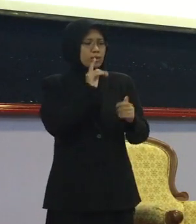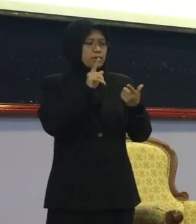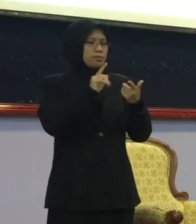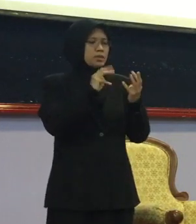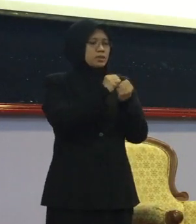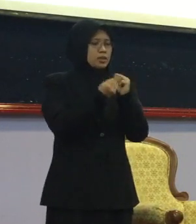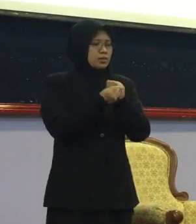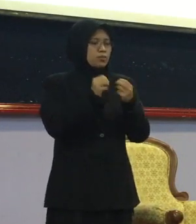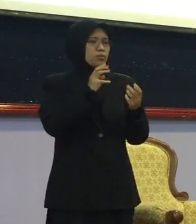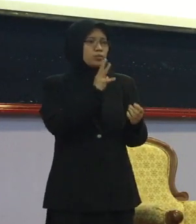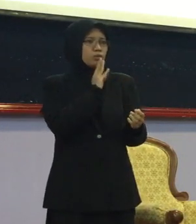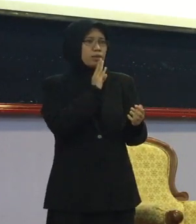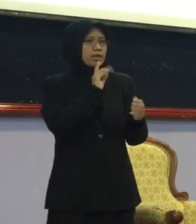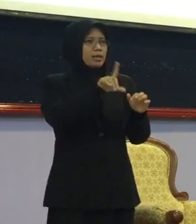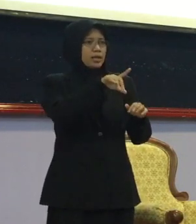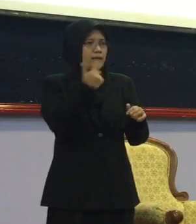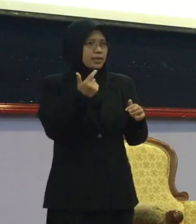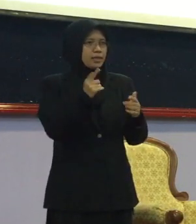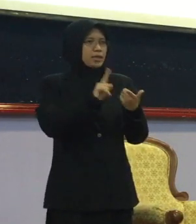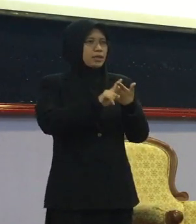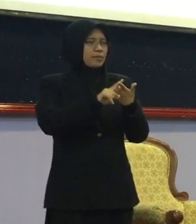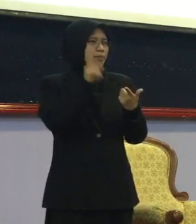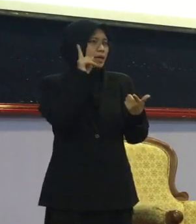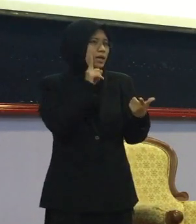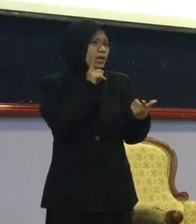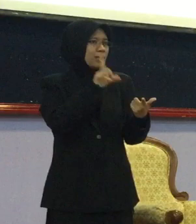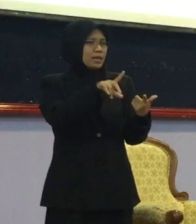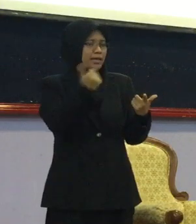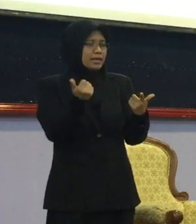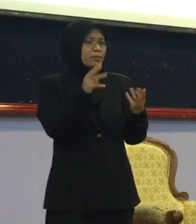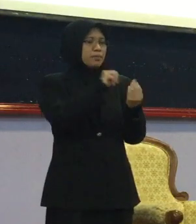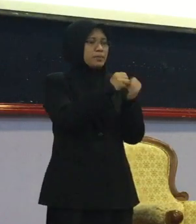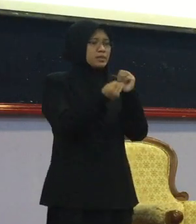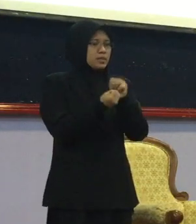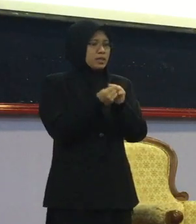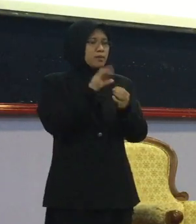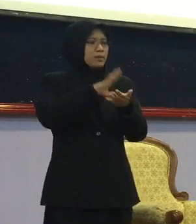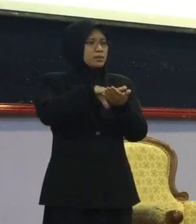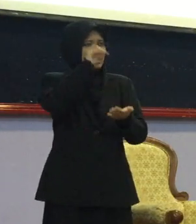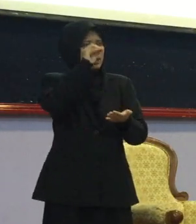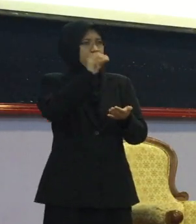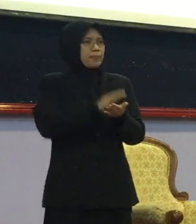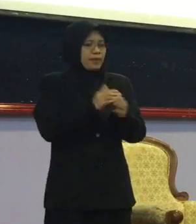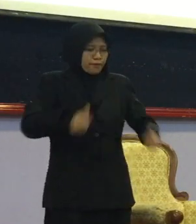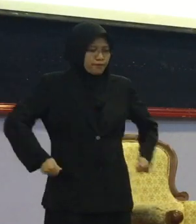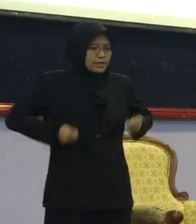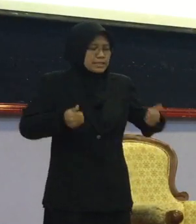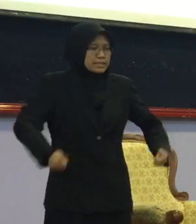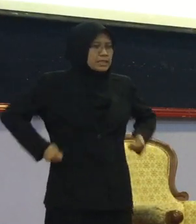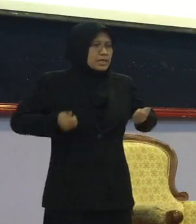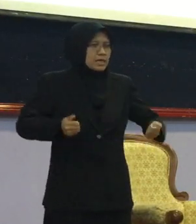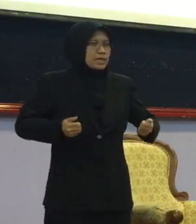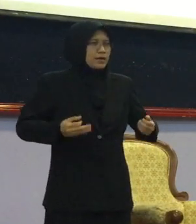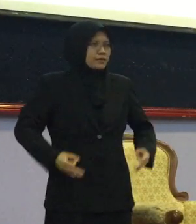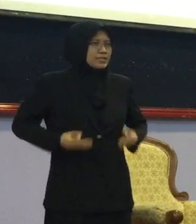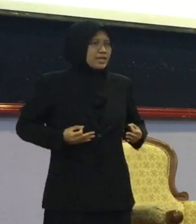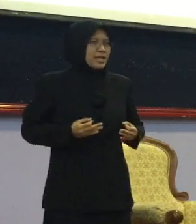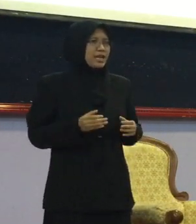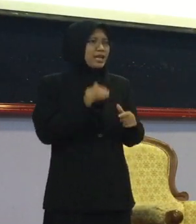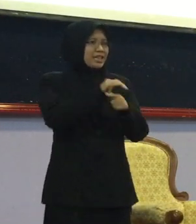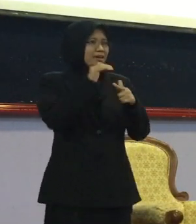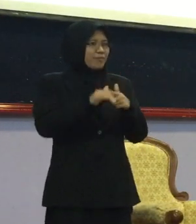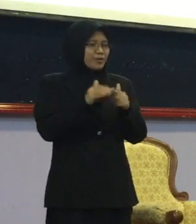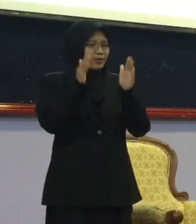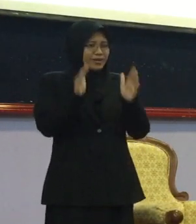Kemudian penglihatan dia lain Cabarannya Lemah pembelajaran lain Fizikal ni ada pusi roda Dan juga macam kami Congel ni Hai